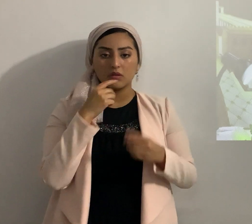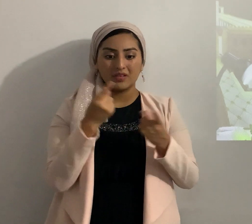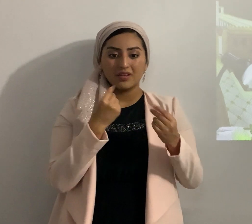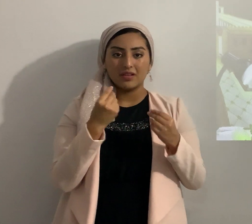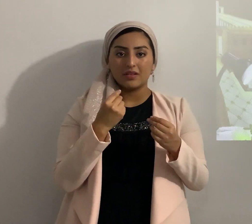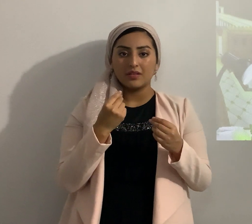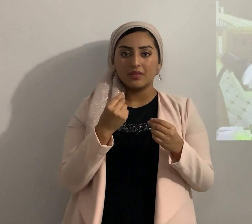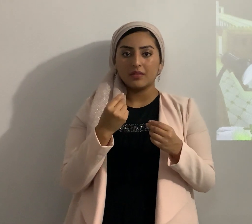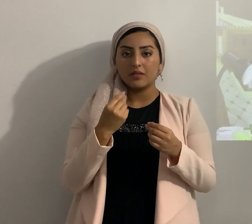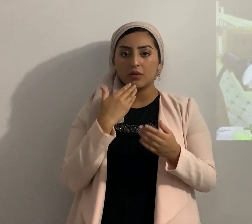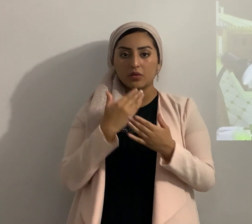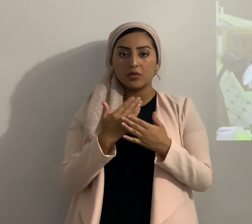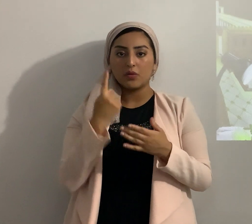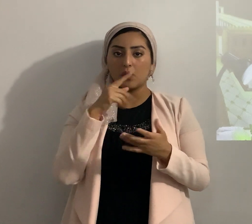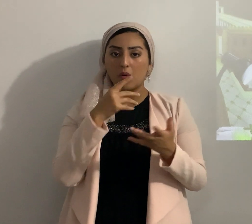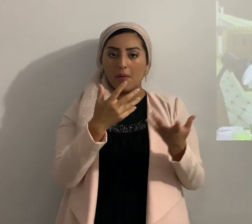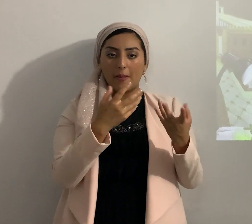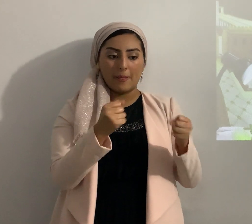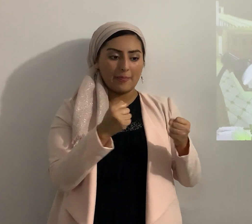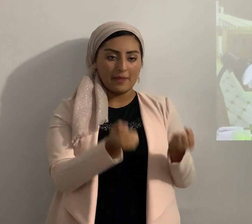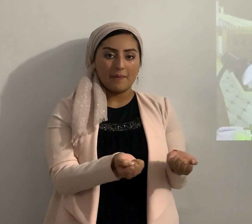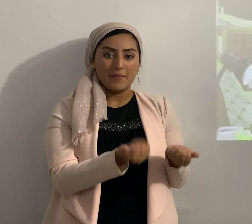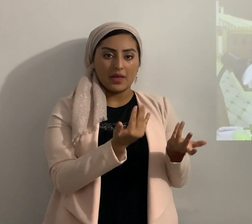obra bueno ahora segundo